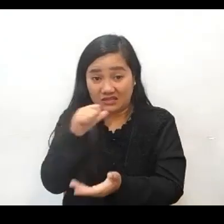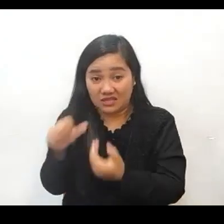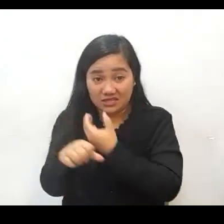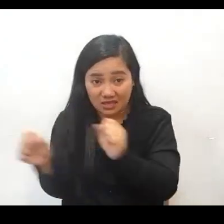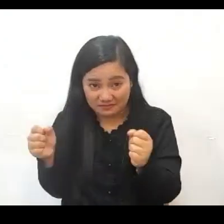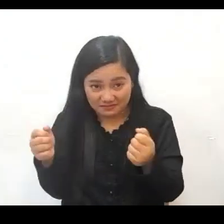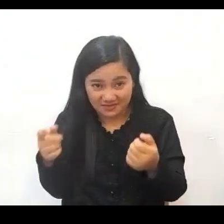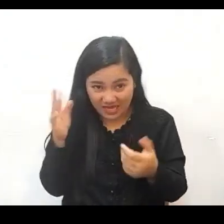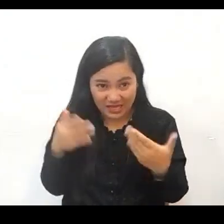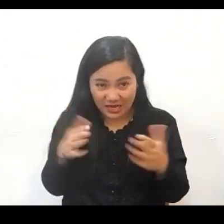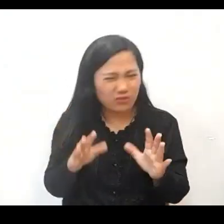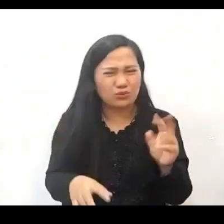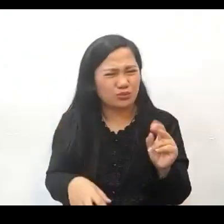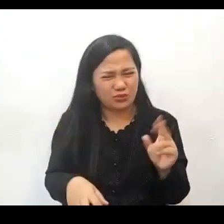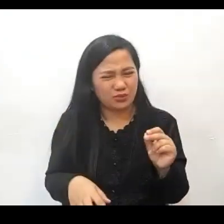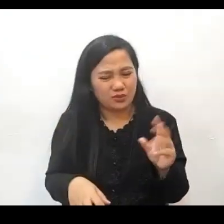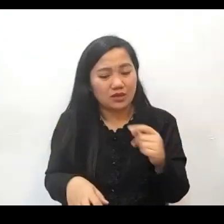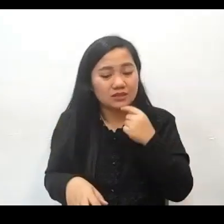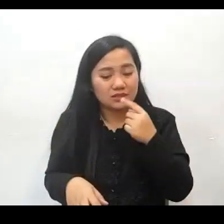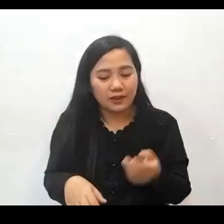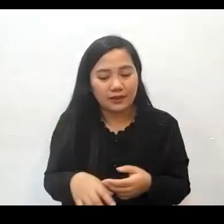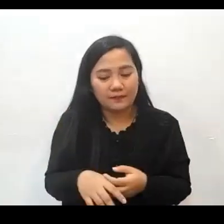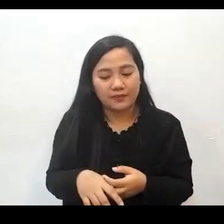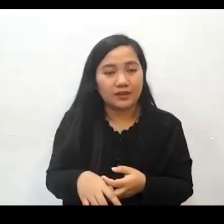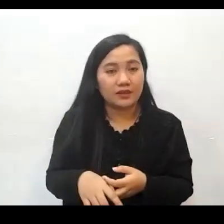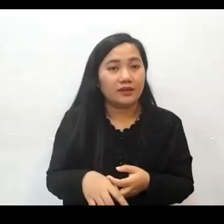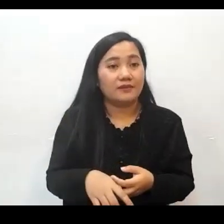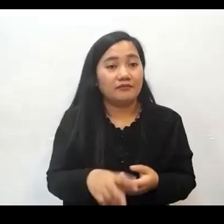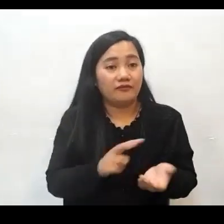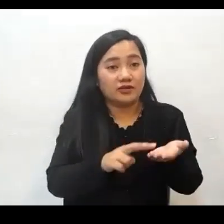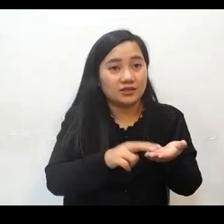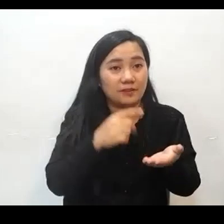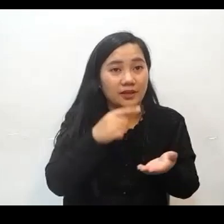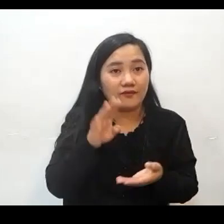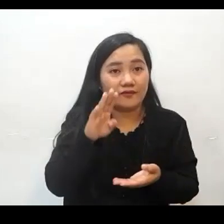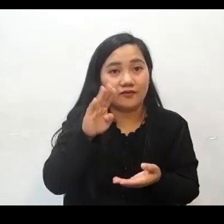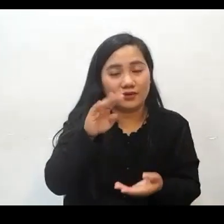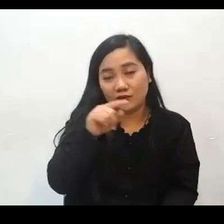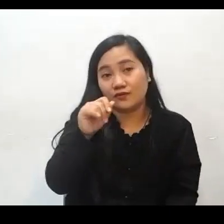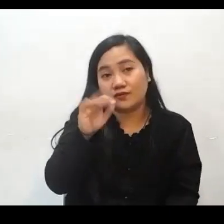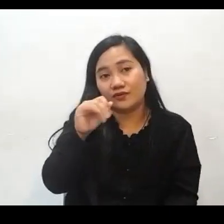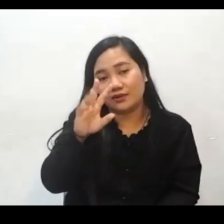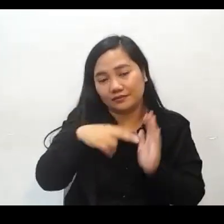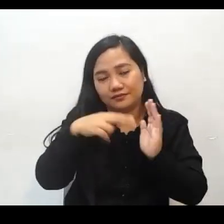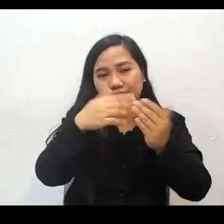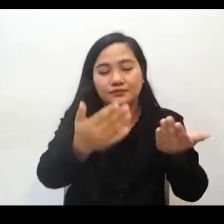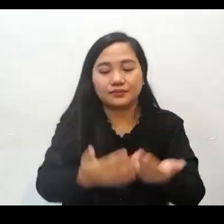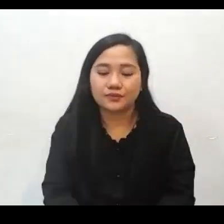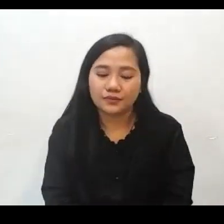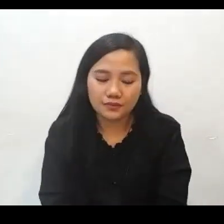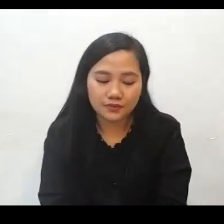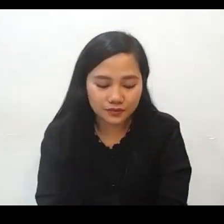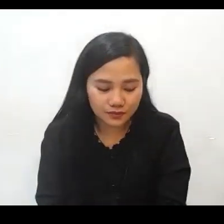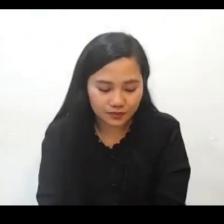hanggang 15. Would you read? Huwag kayong makipamatok sa mga hindi mananampalataya sapagat anong pagsasama mayroon ng katwiran at